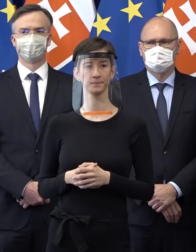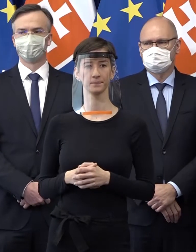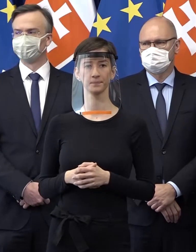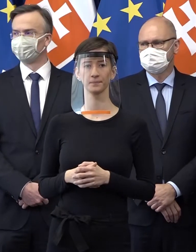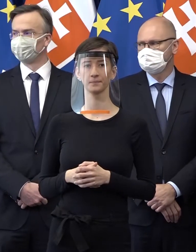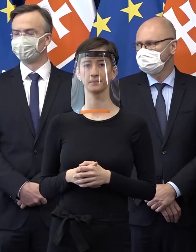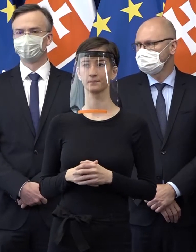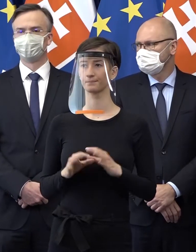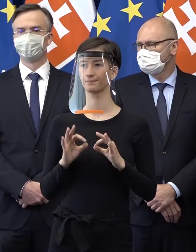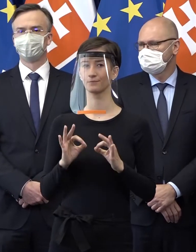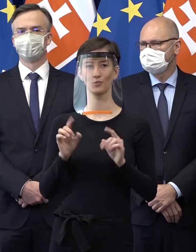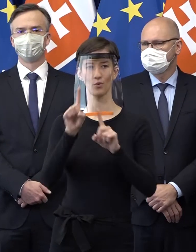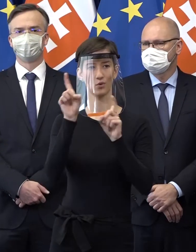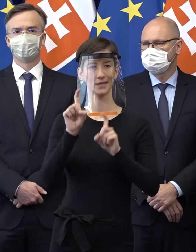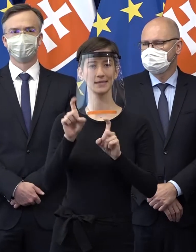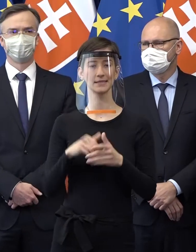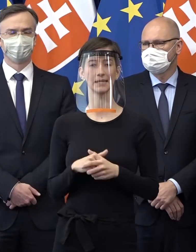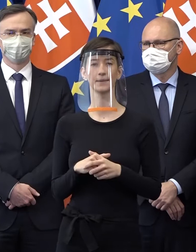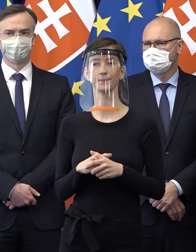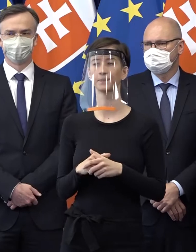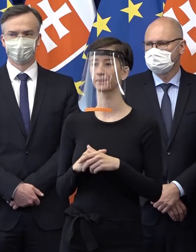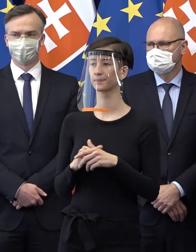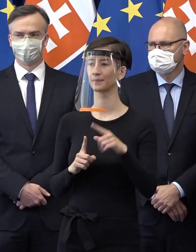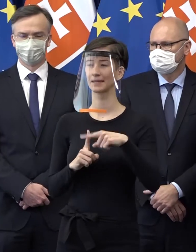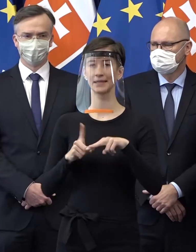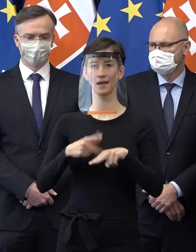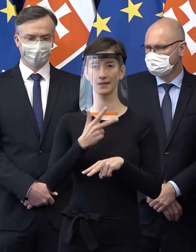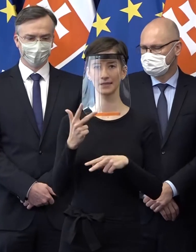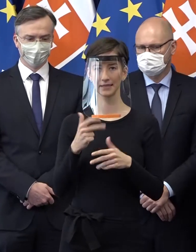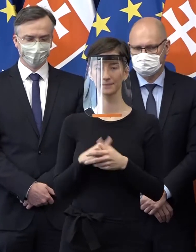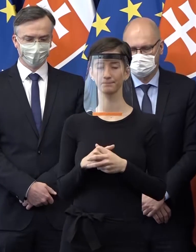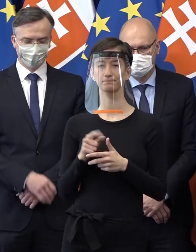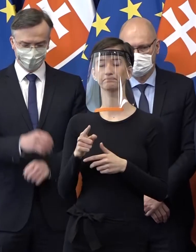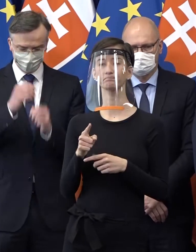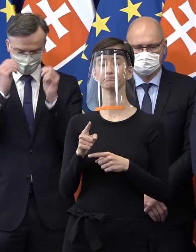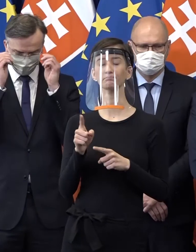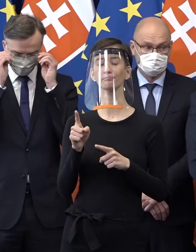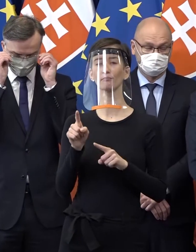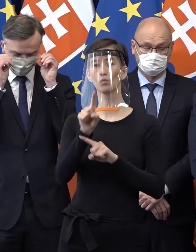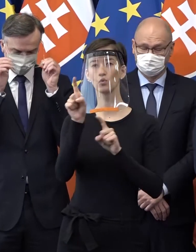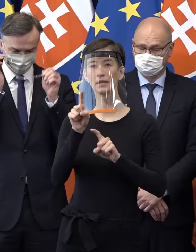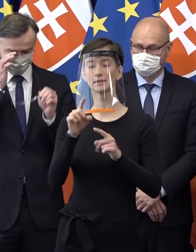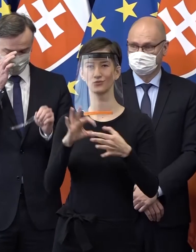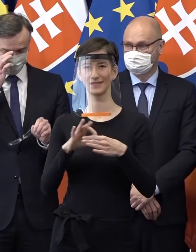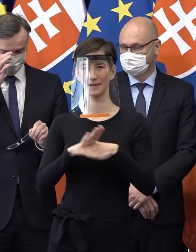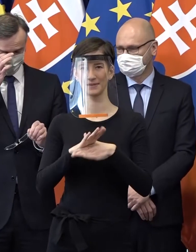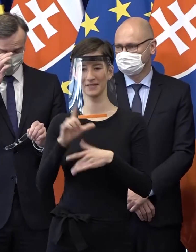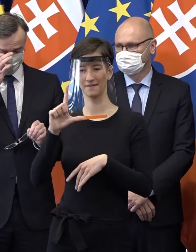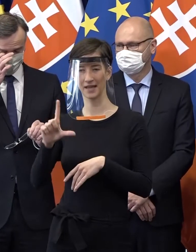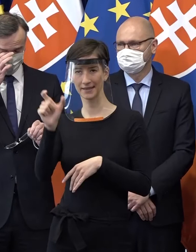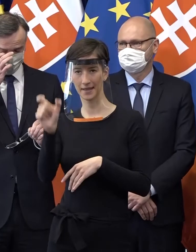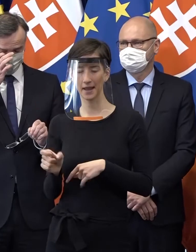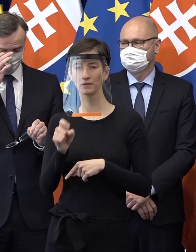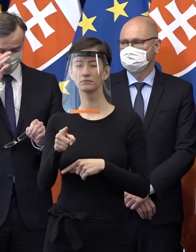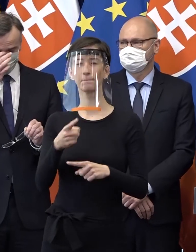Takže vyderá, že nie, takže prejdeme na otázky Teatry. Dobrý deň, Šivák, Televízia, Teatry. Otázka na zamestnávateľov. Aké sú tie vaše konkrétne